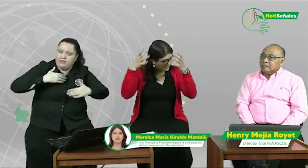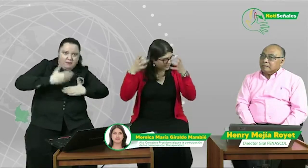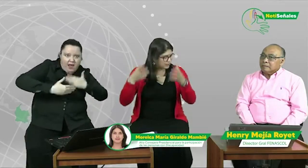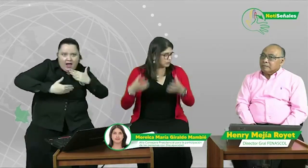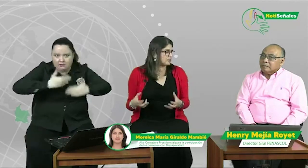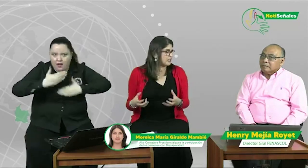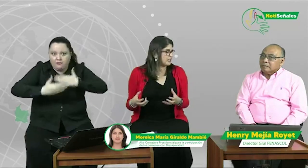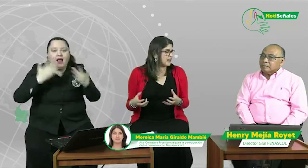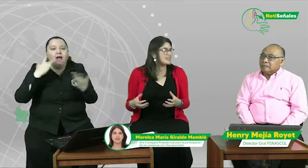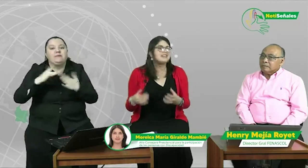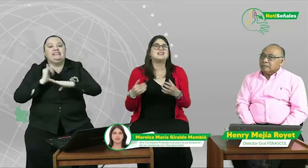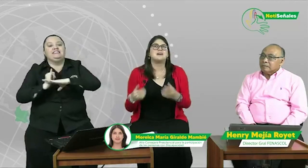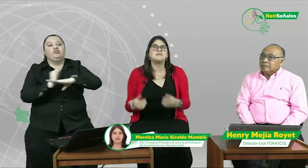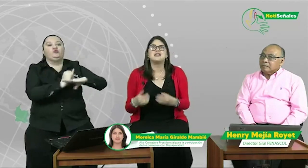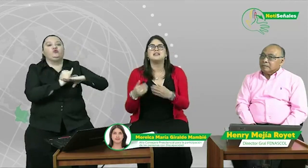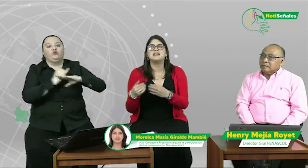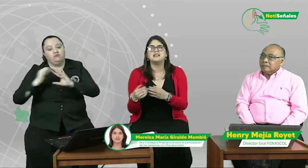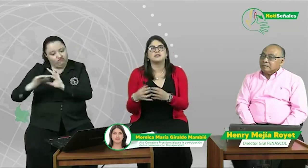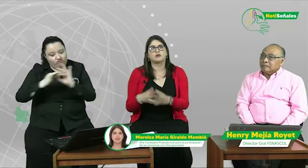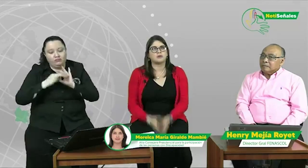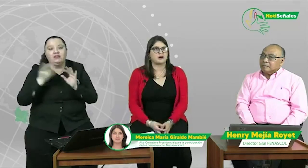institucionalidad y también desde el sector privado.